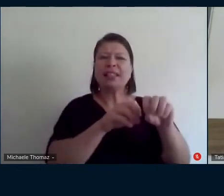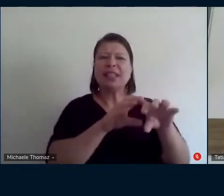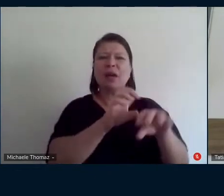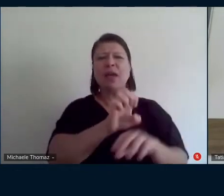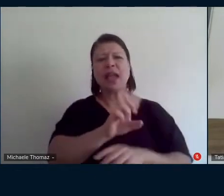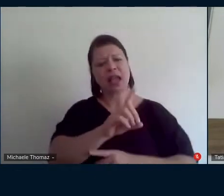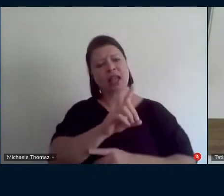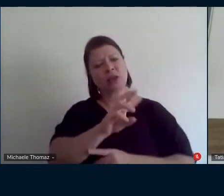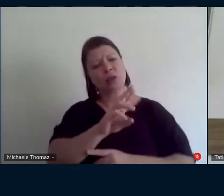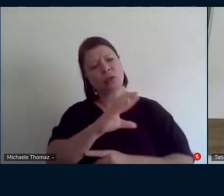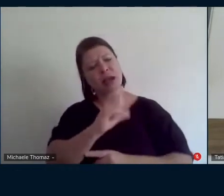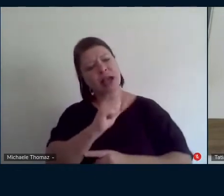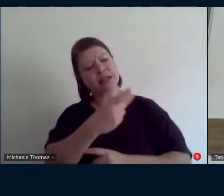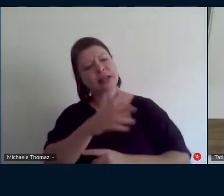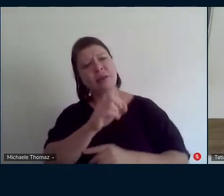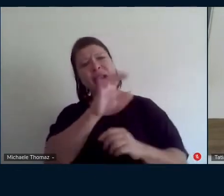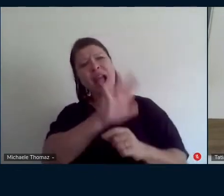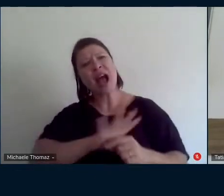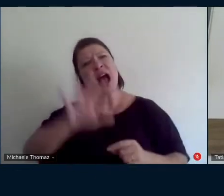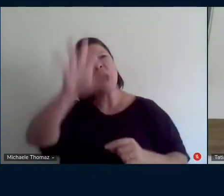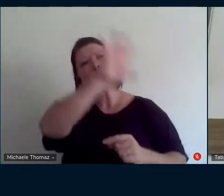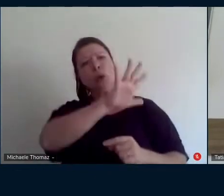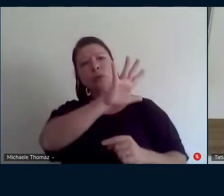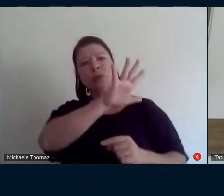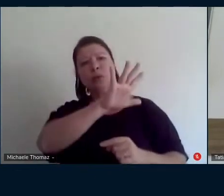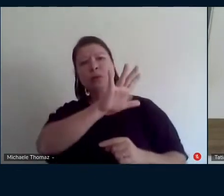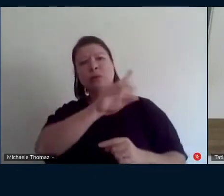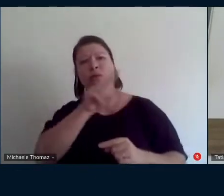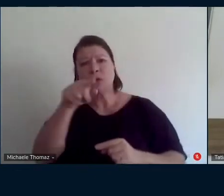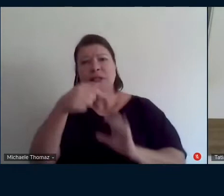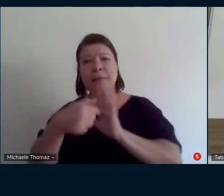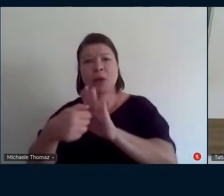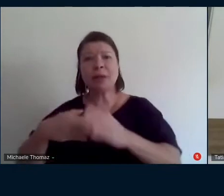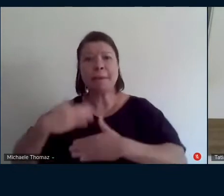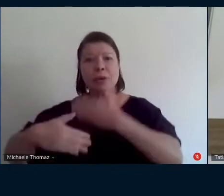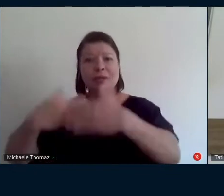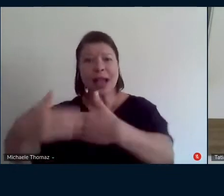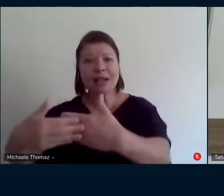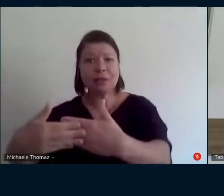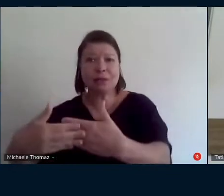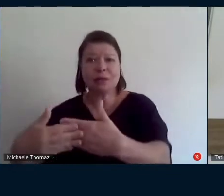se tratam de processos educativos porque mediados por você